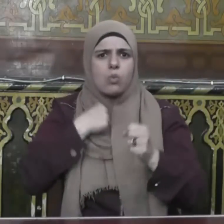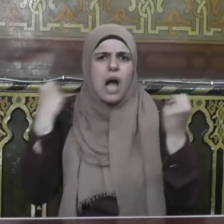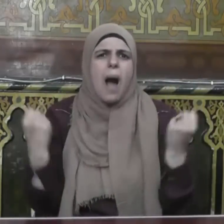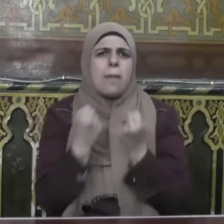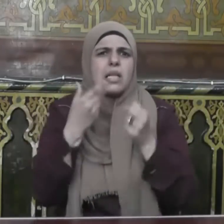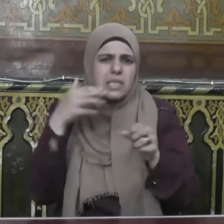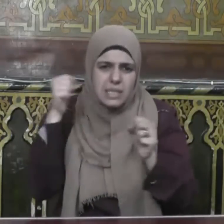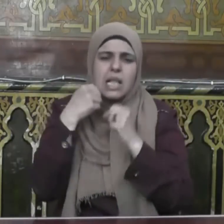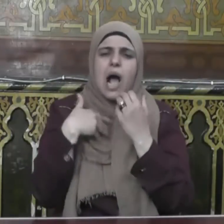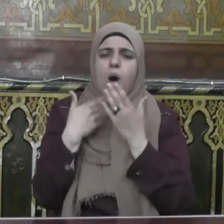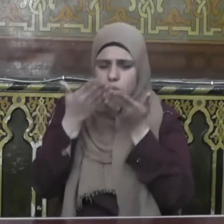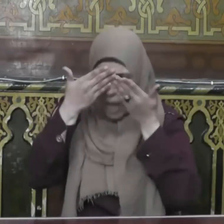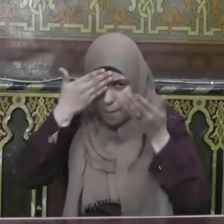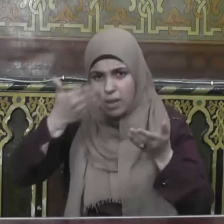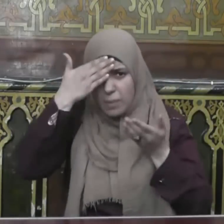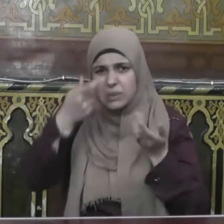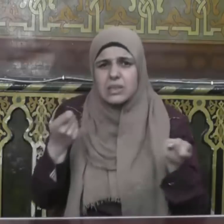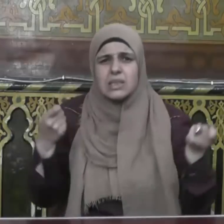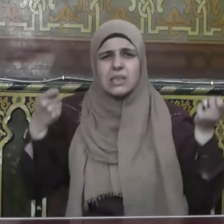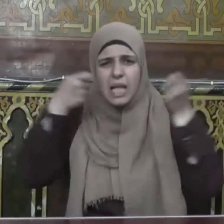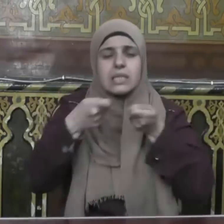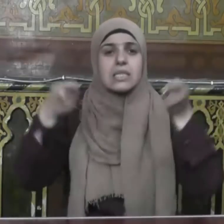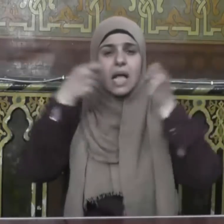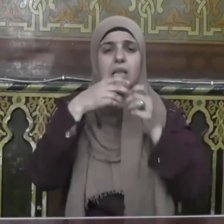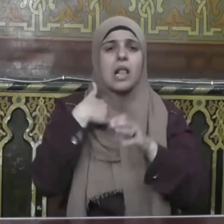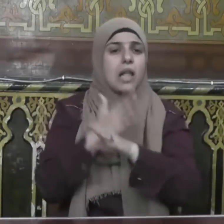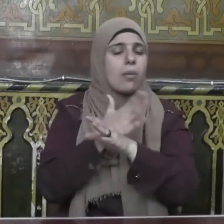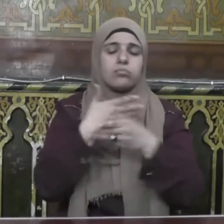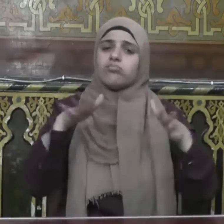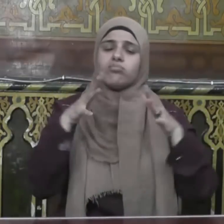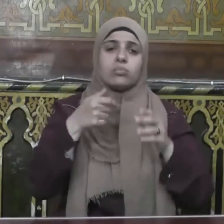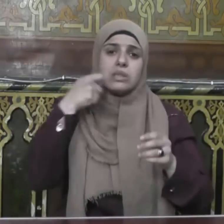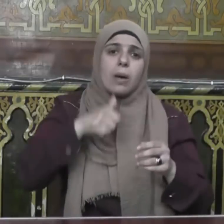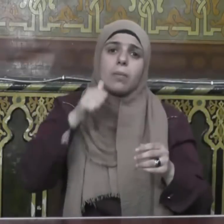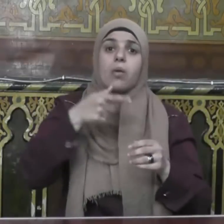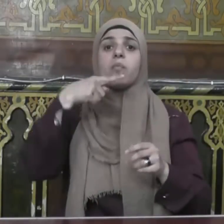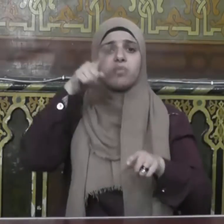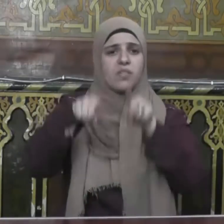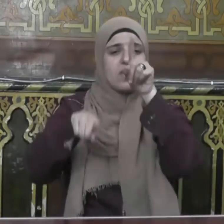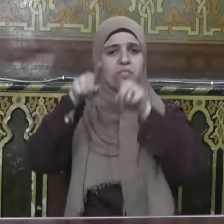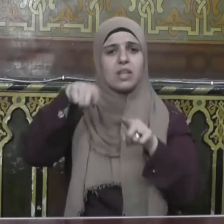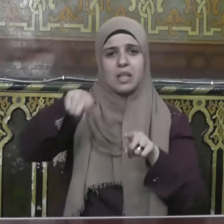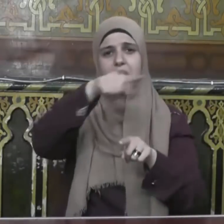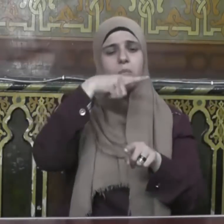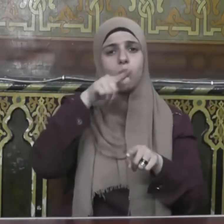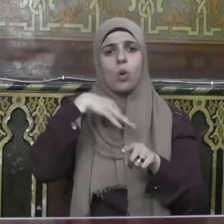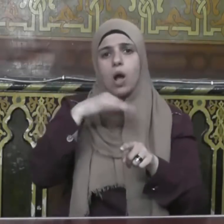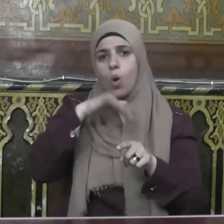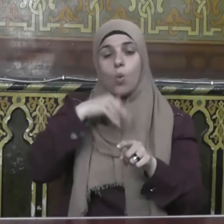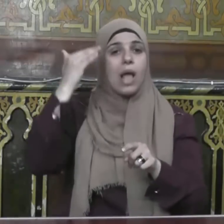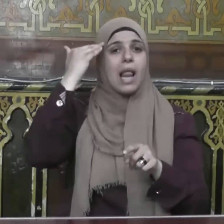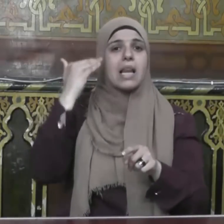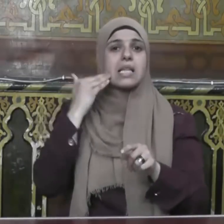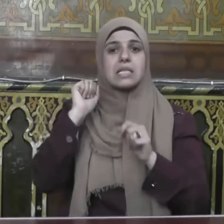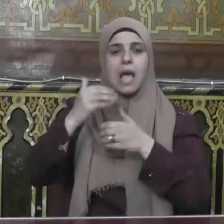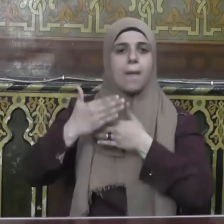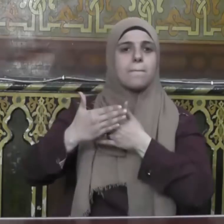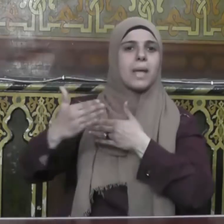العبادة وبذل وسعه فيها وقيل كناية عن اعتزال النساء وقالت رضي الله